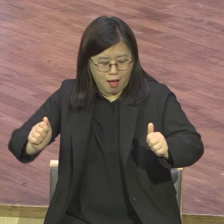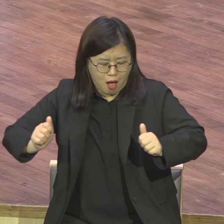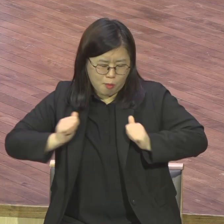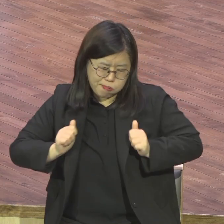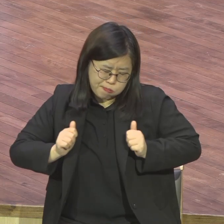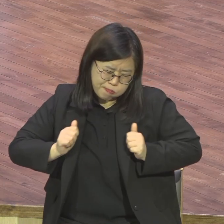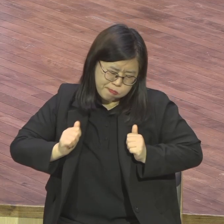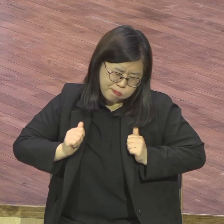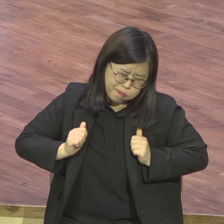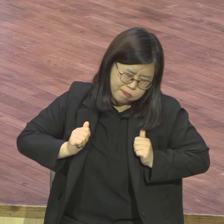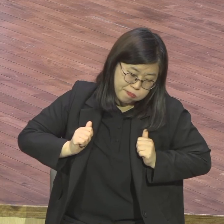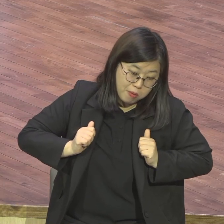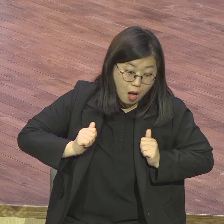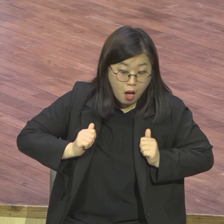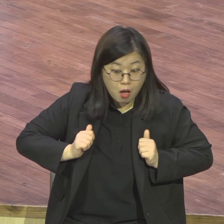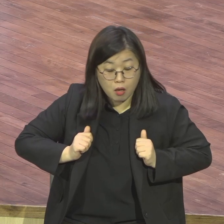평범하게 그렇게 평범하게